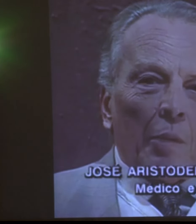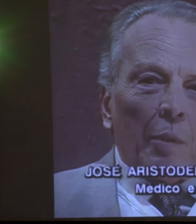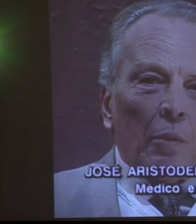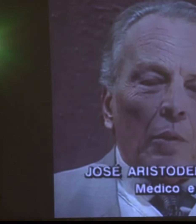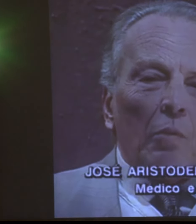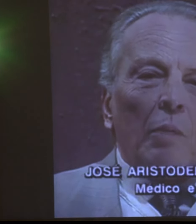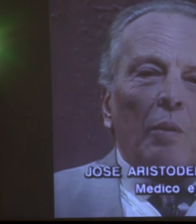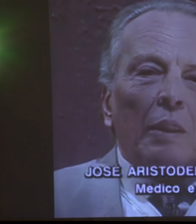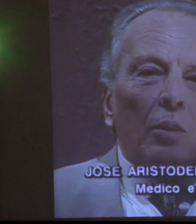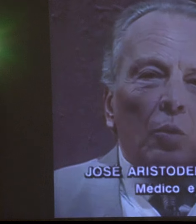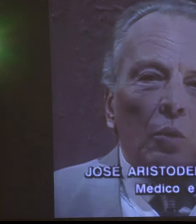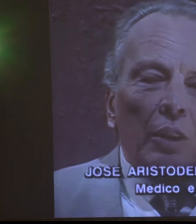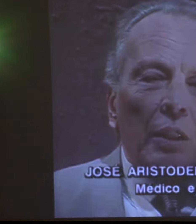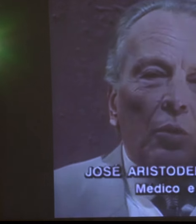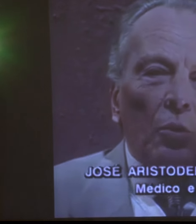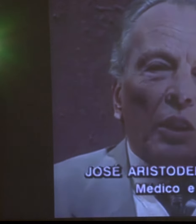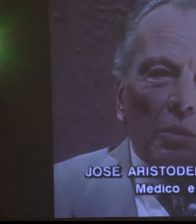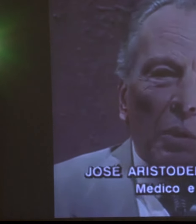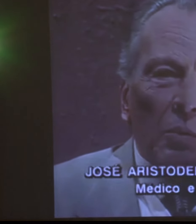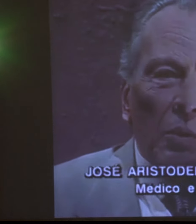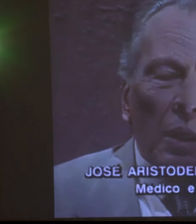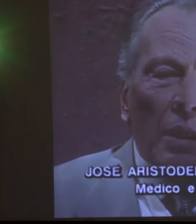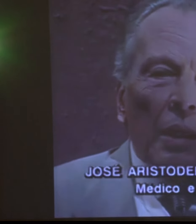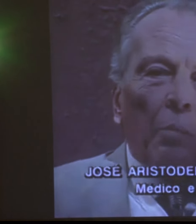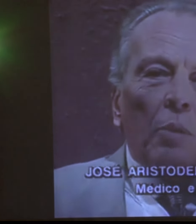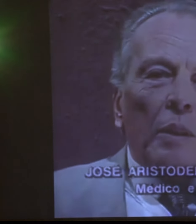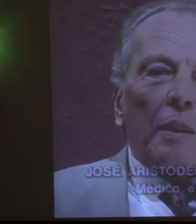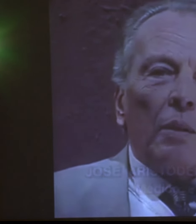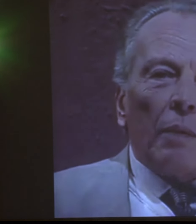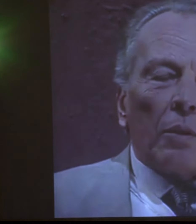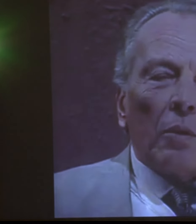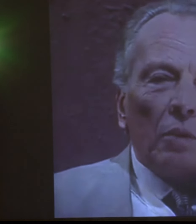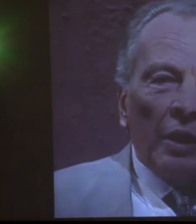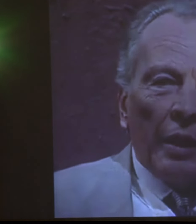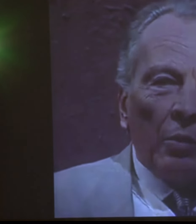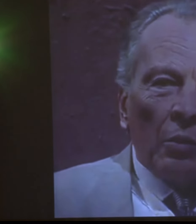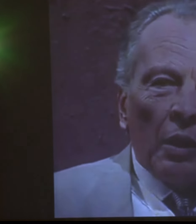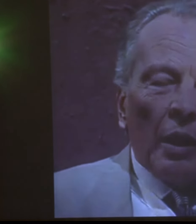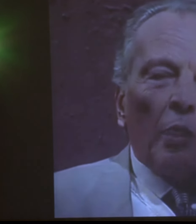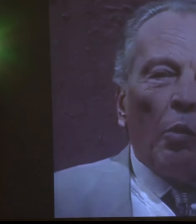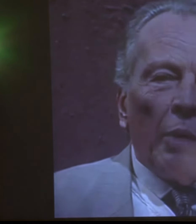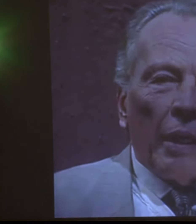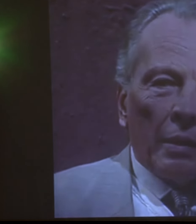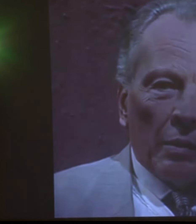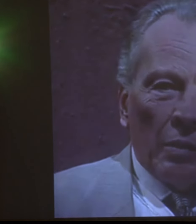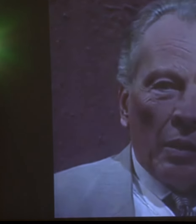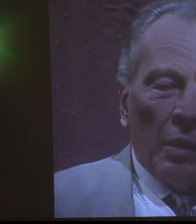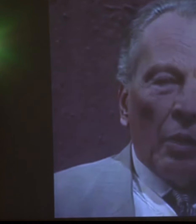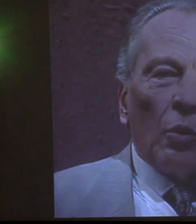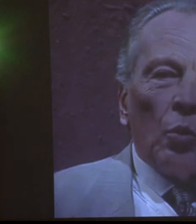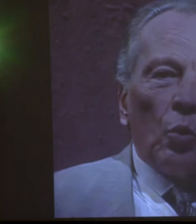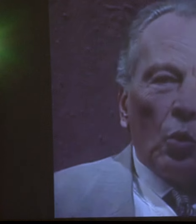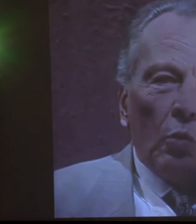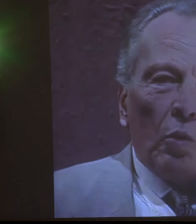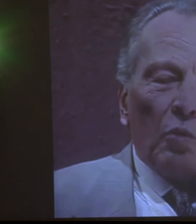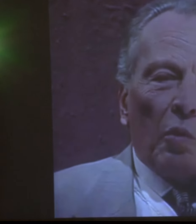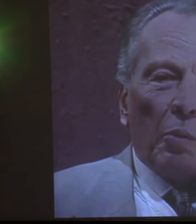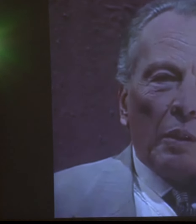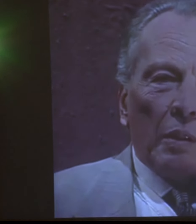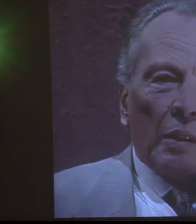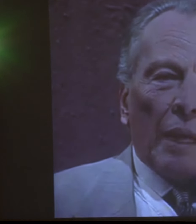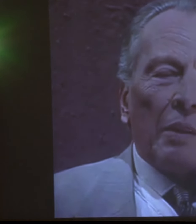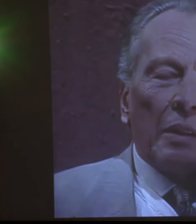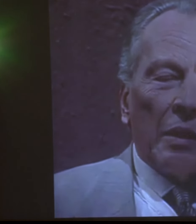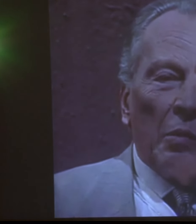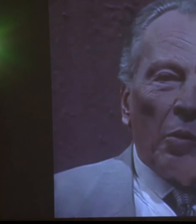considerada Pelas pessoas Como uma coisa suja Que suja as mãos A política Não é só um direito É uma obrigação Quando todo mundo